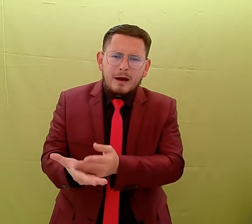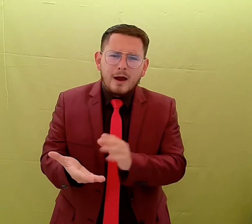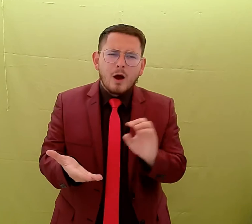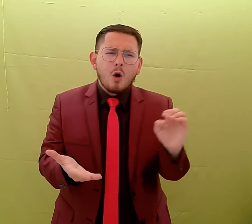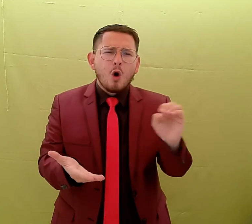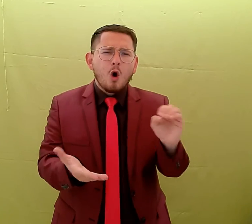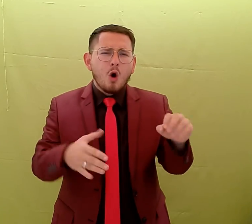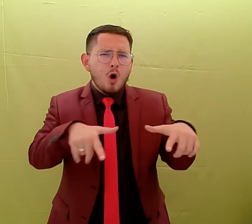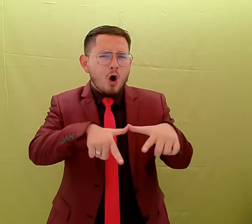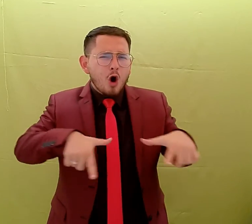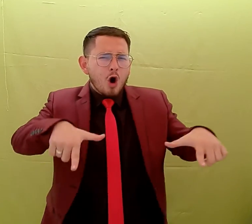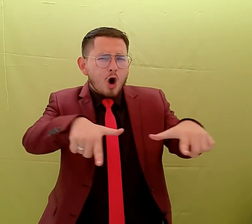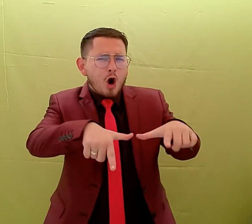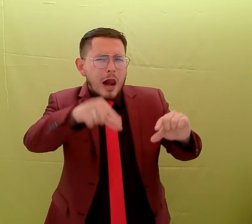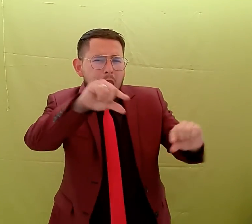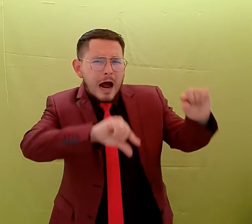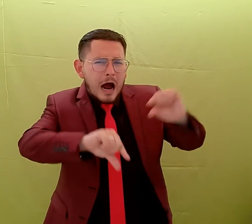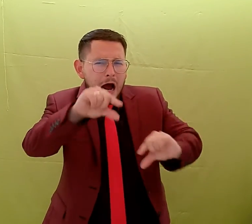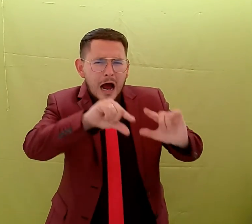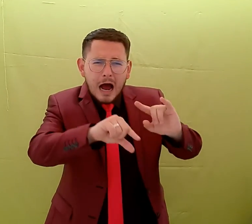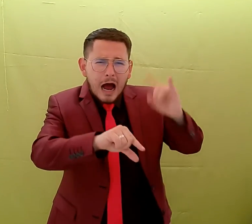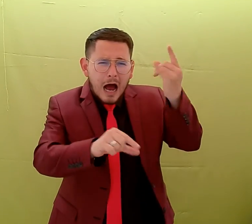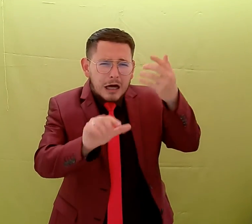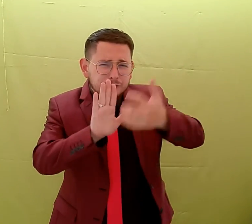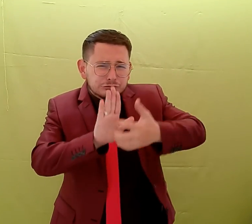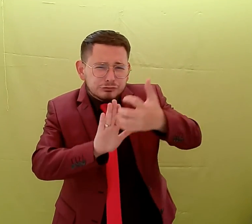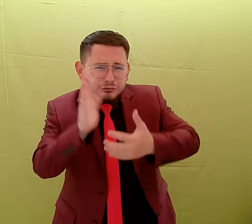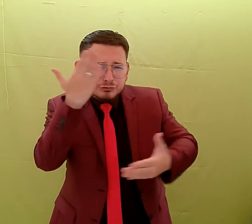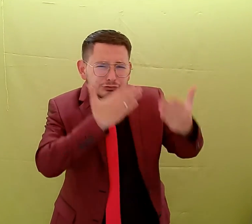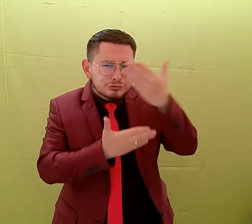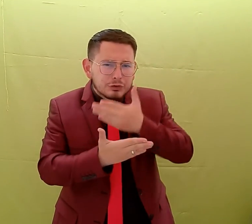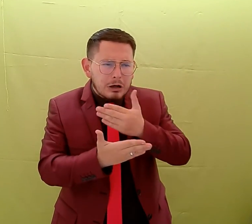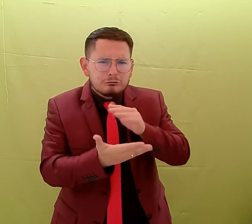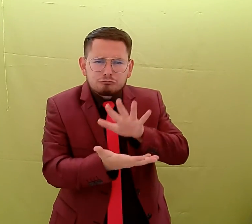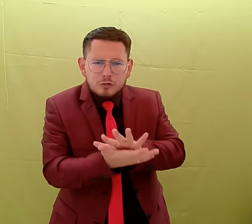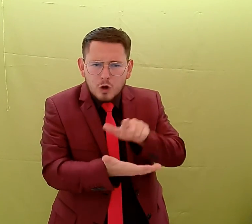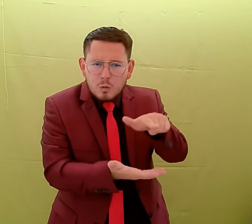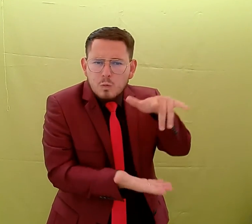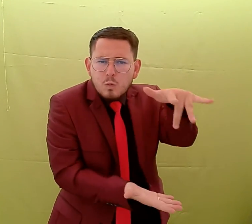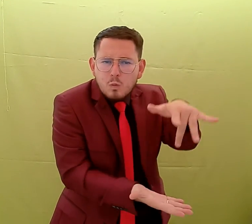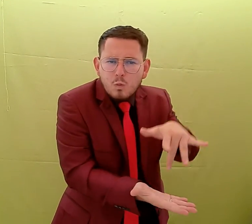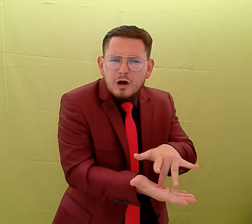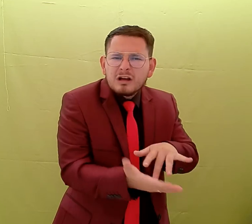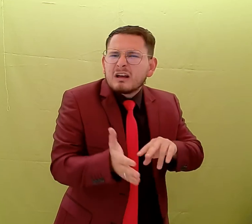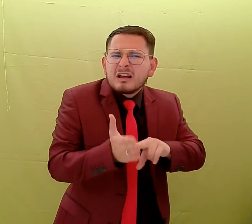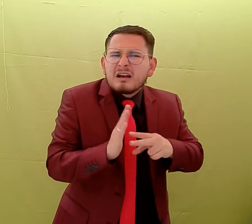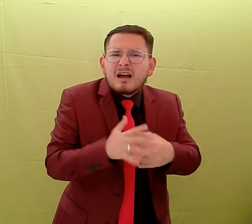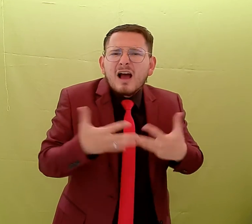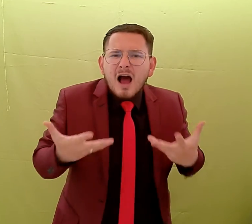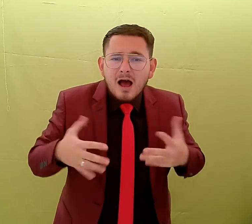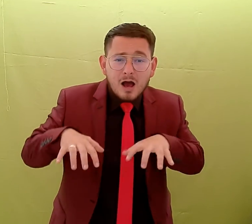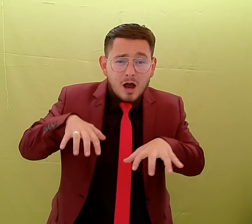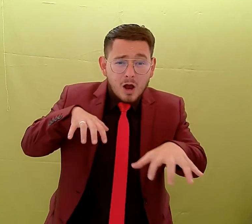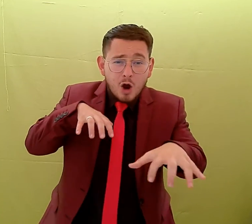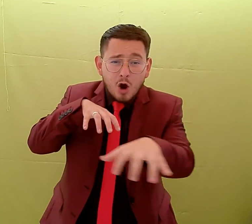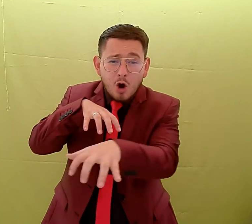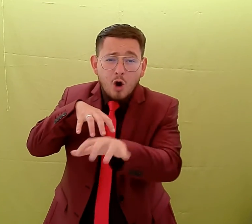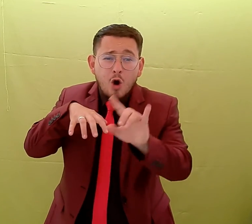Ruta, también los hagamos ahí. Entonces, es tener tan cerca la salud a su casa que es algo muy importante. Revisando